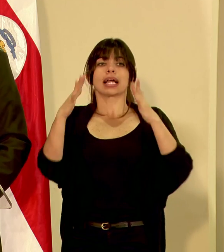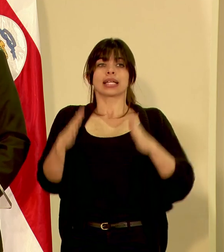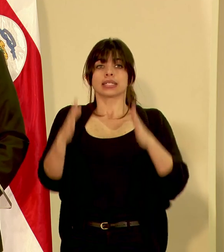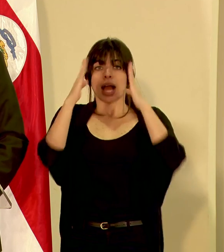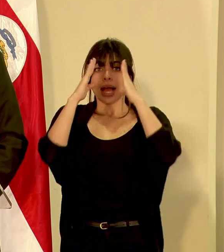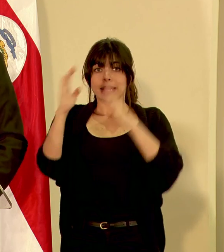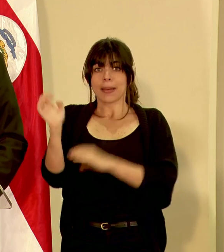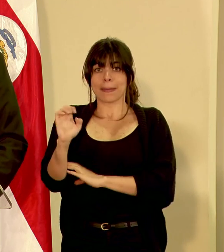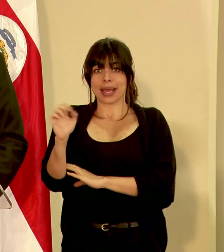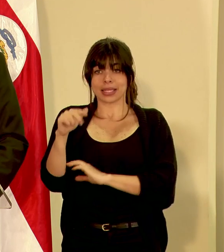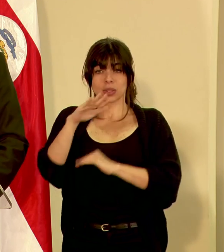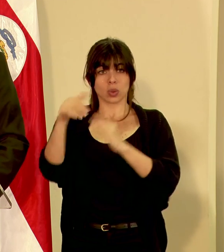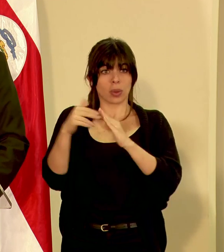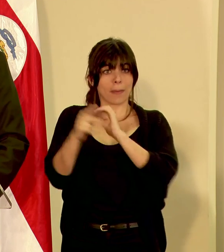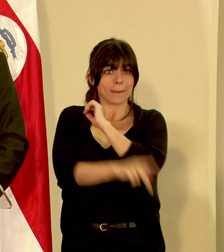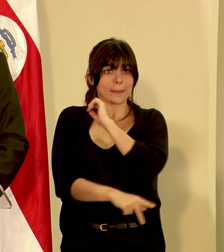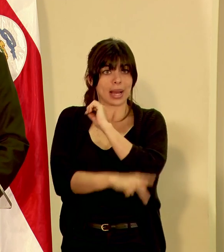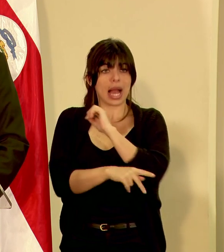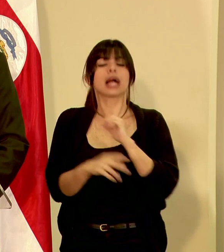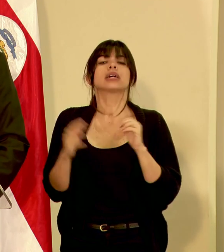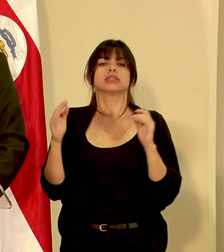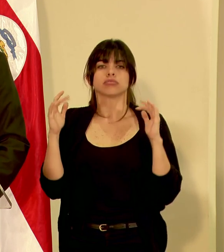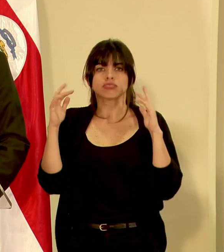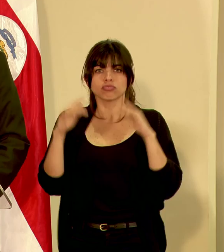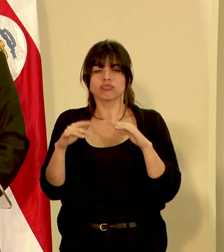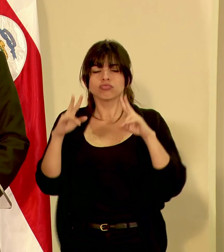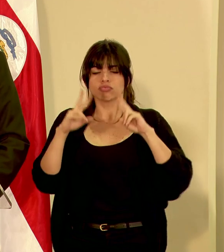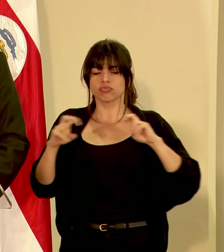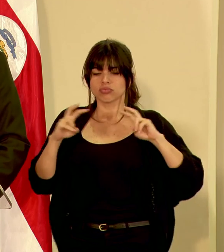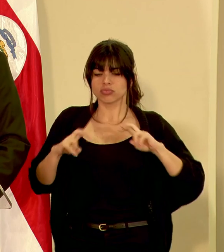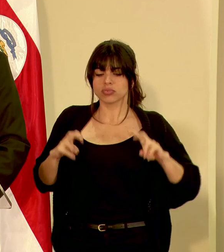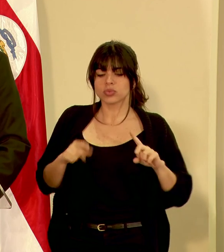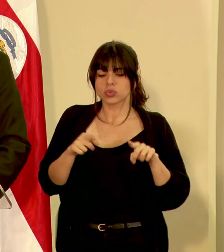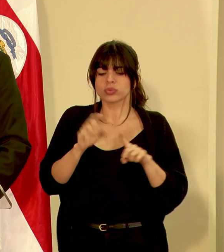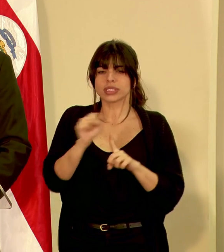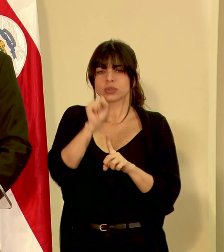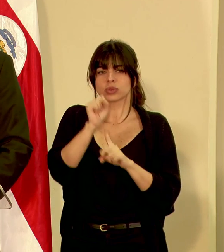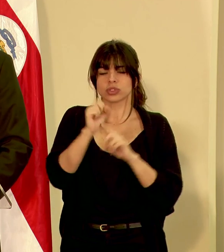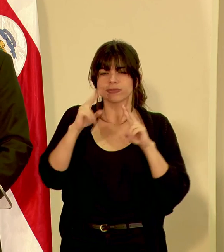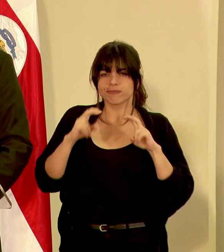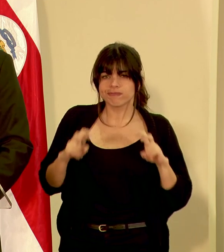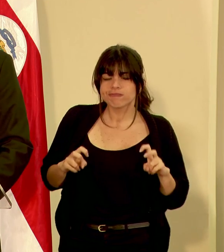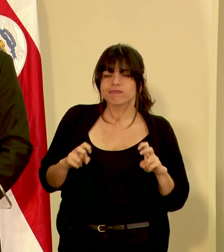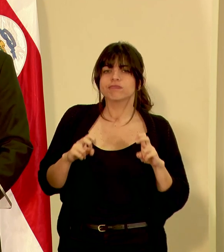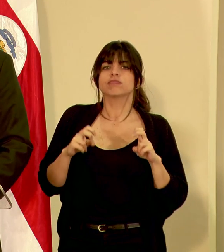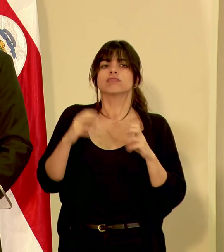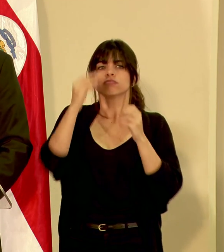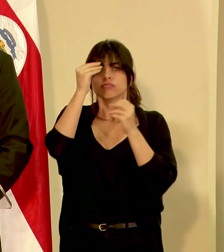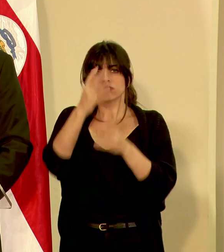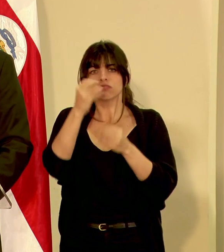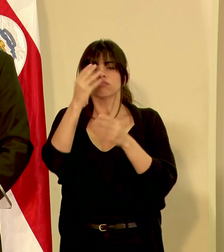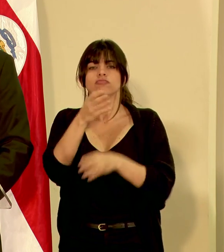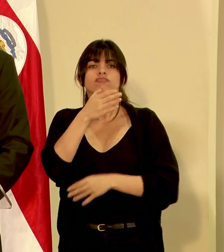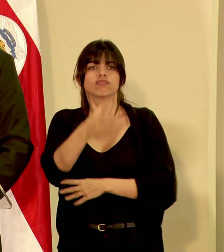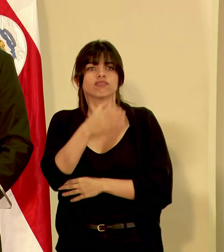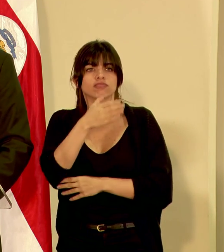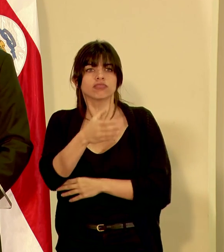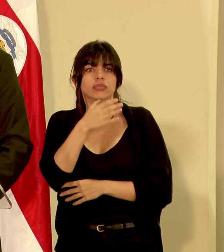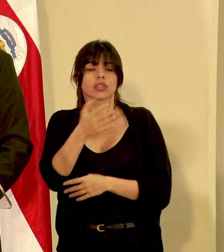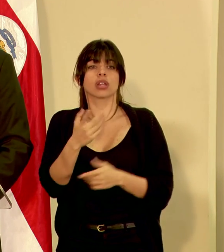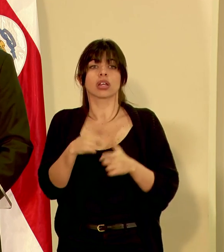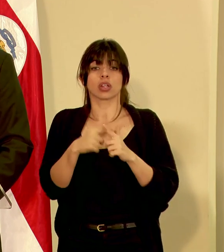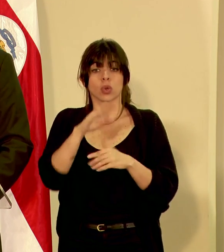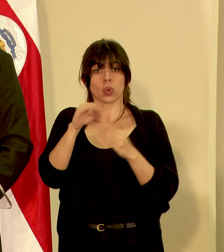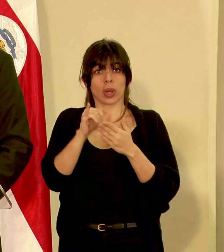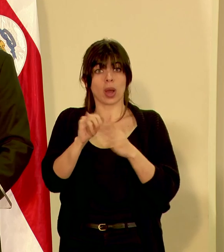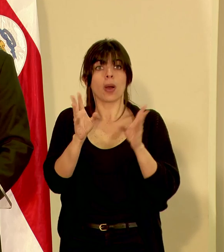de atención de emergencias del país han estado analizando la situación, han estado emitiendo algunas recomendaciones en las cuales